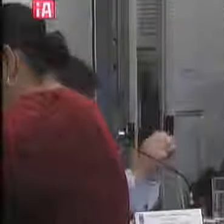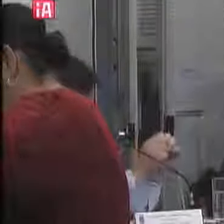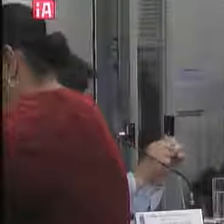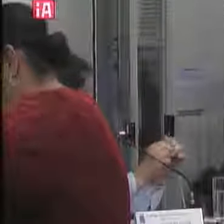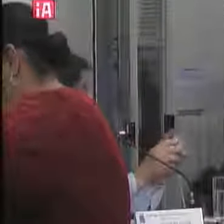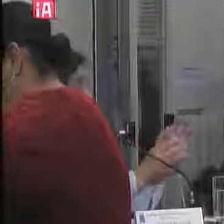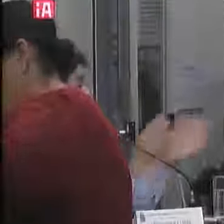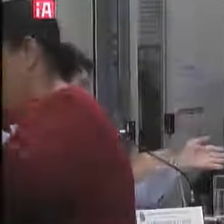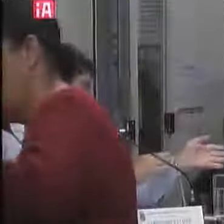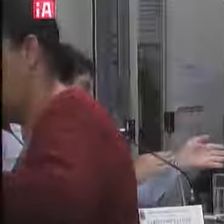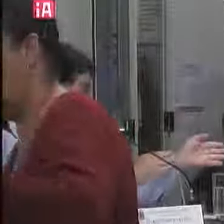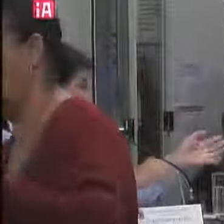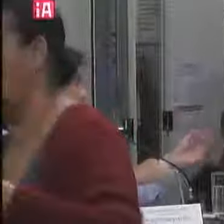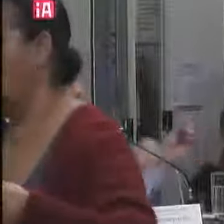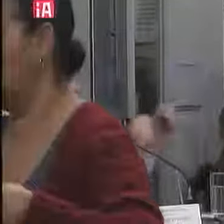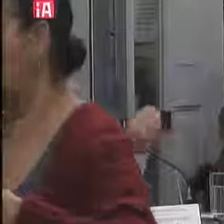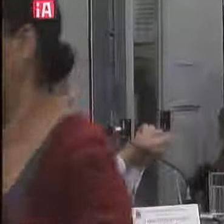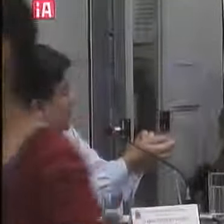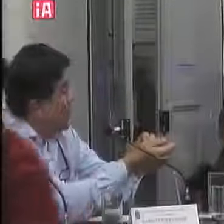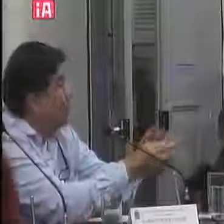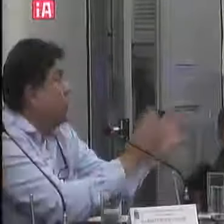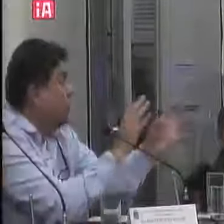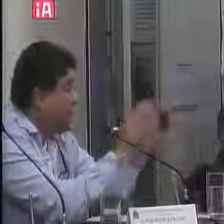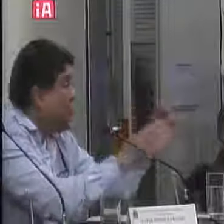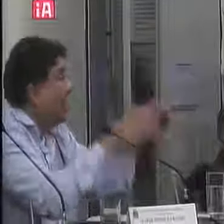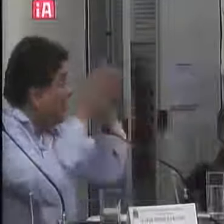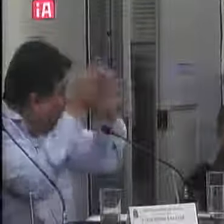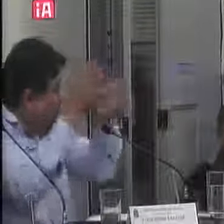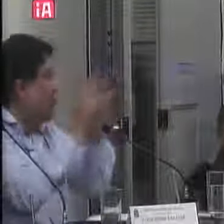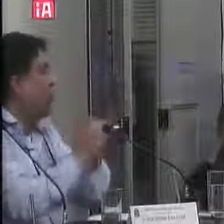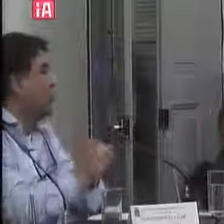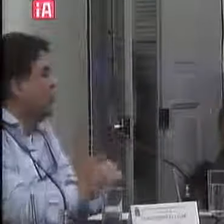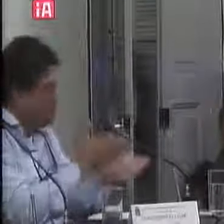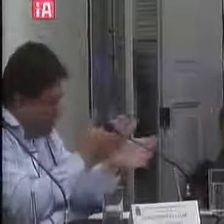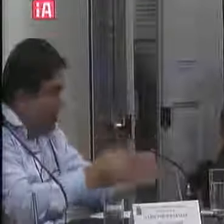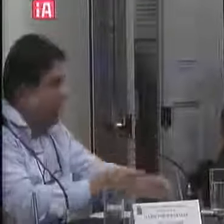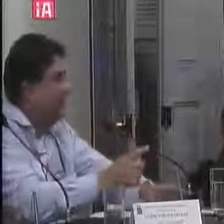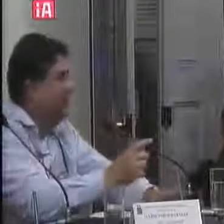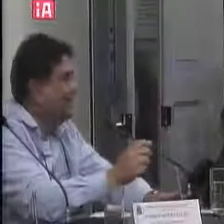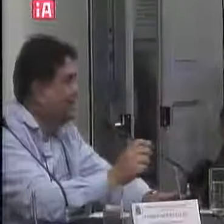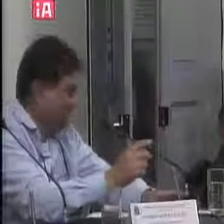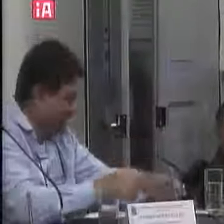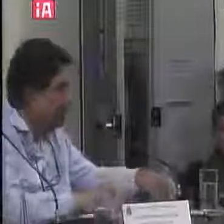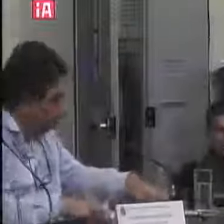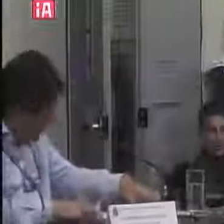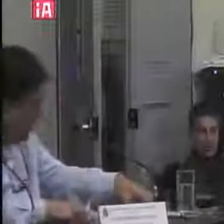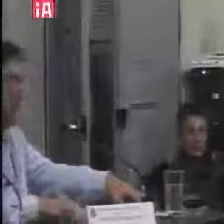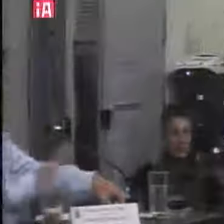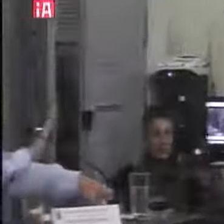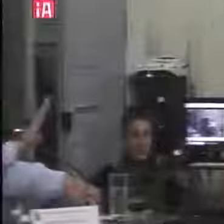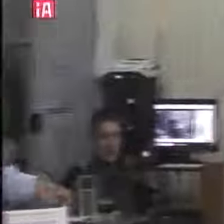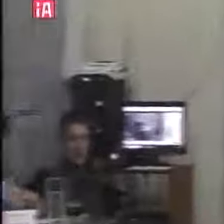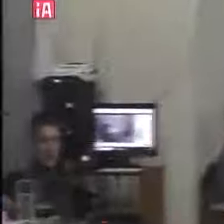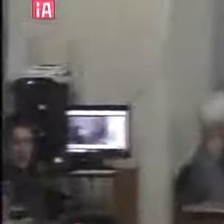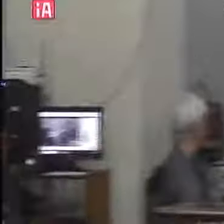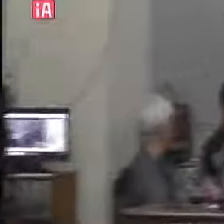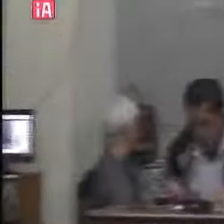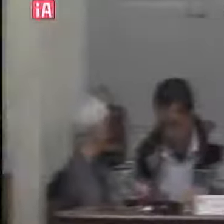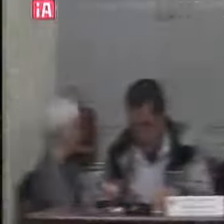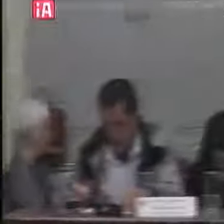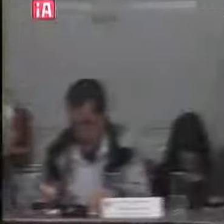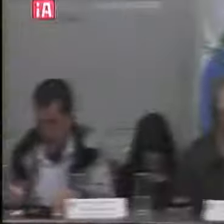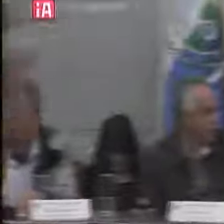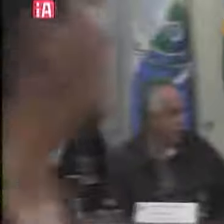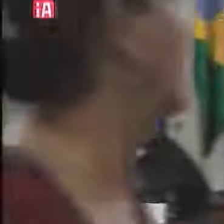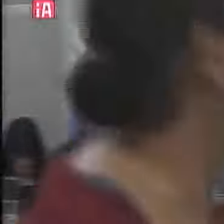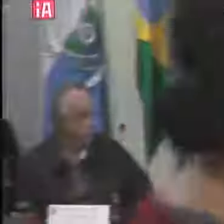uma pequena cirurgia né demorou a chegar o material o amigo fez uma cirurgia a está aguardando para poder destruir é aquilo que eu conversei a gente devagar a gente só me dá